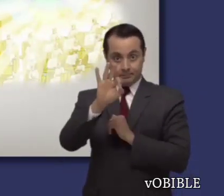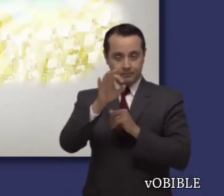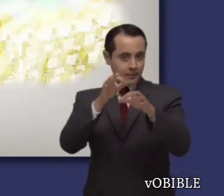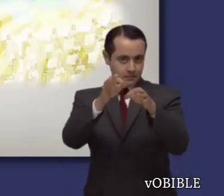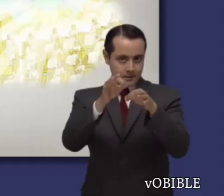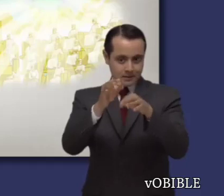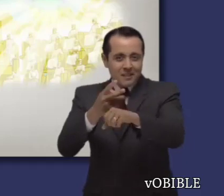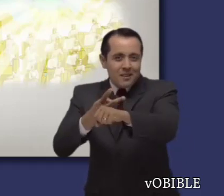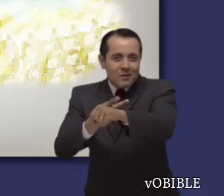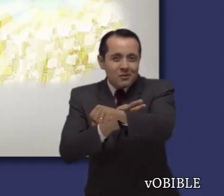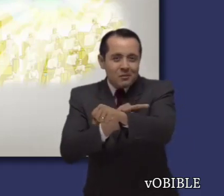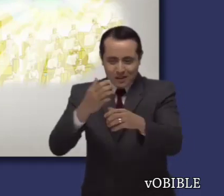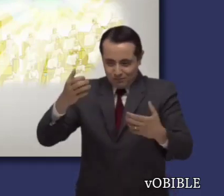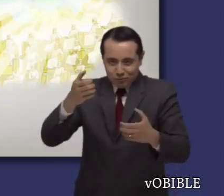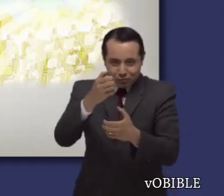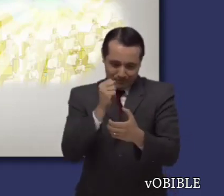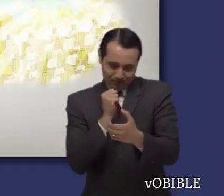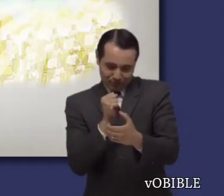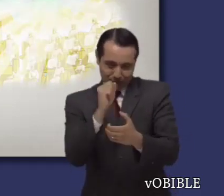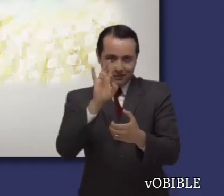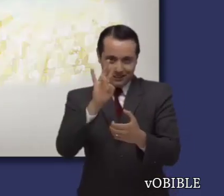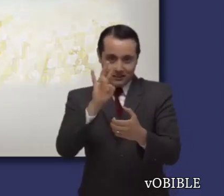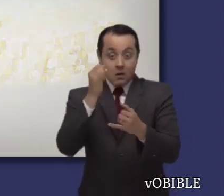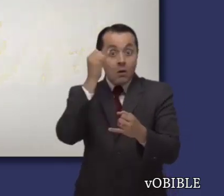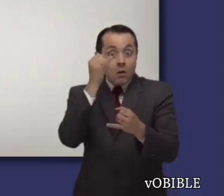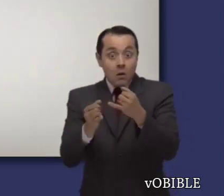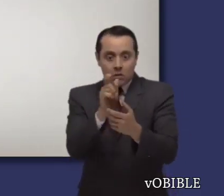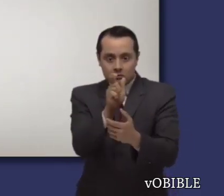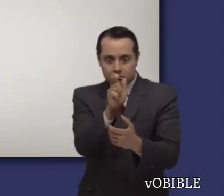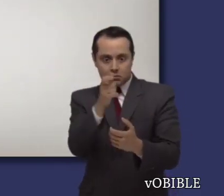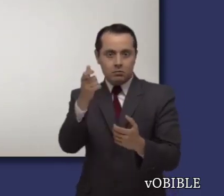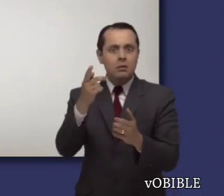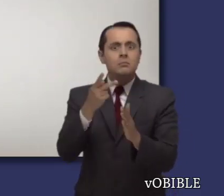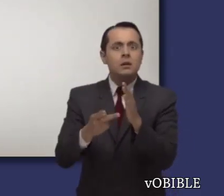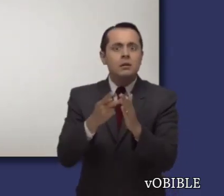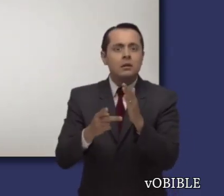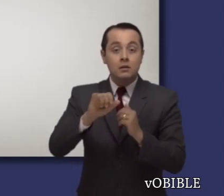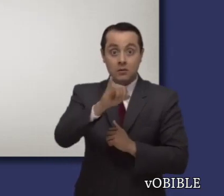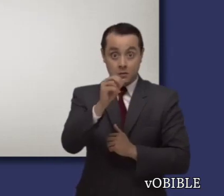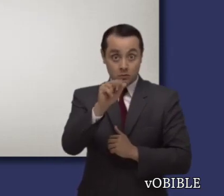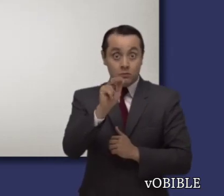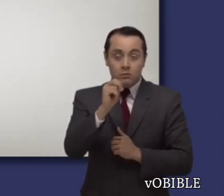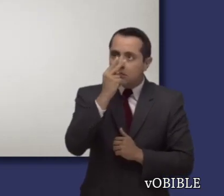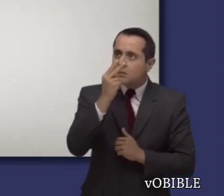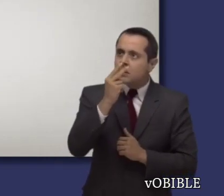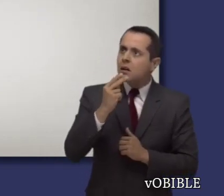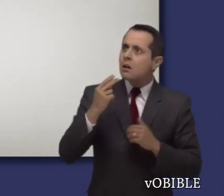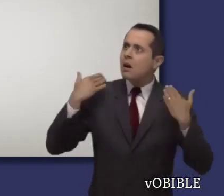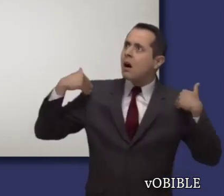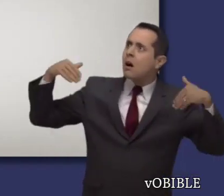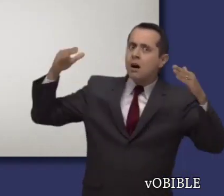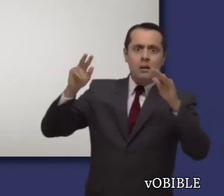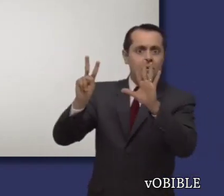habría otros 144 mil reyes. En los capítulos 8 y 9 el cordero